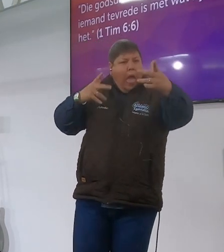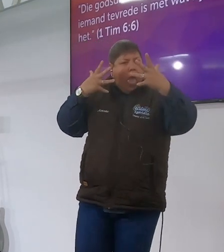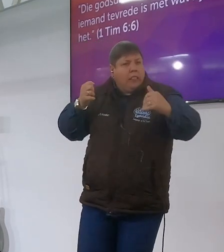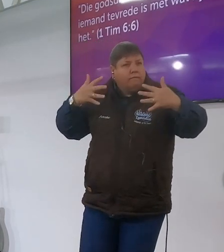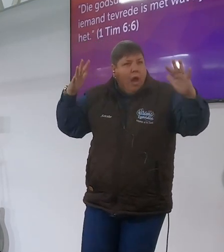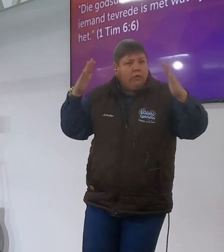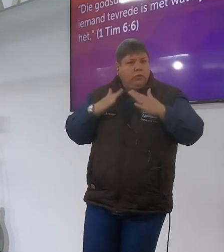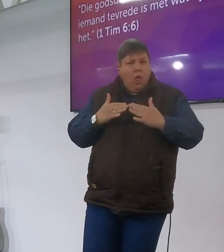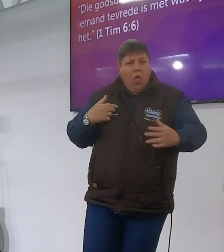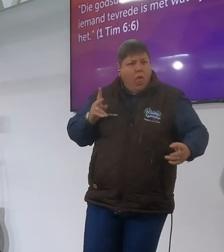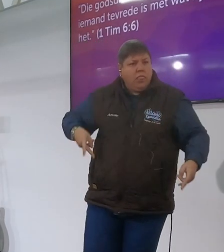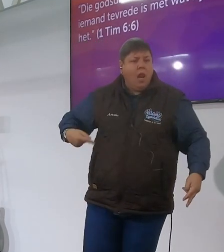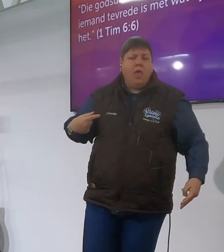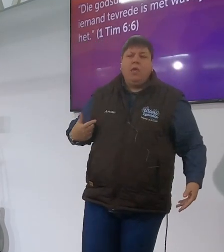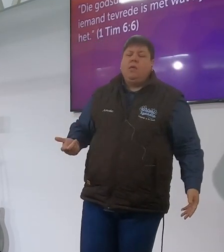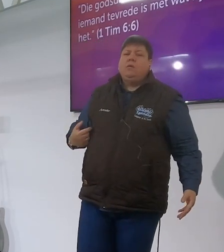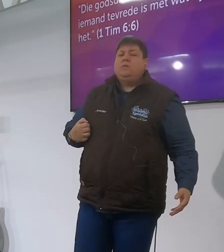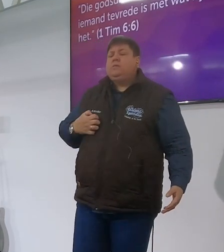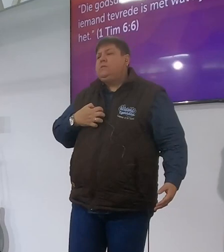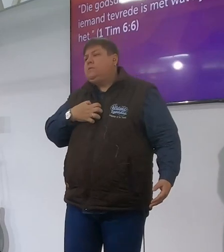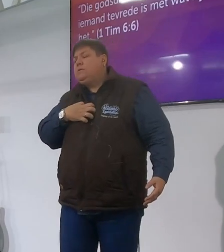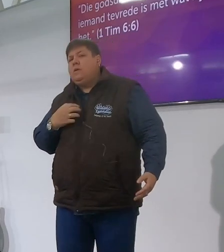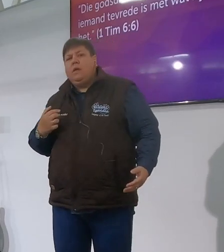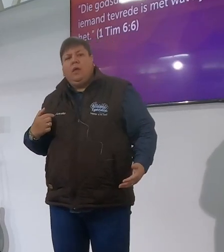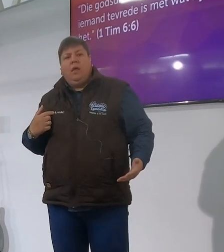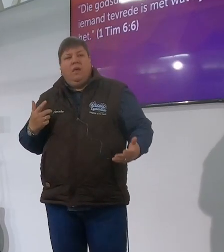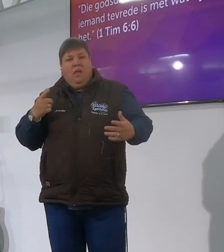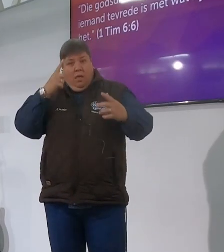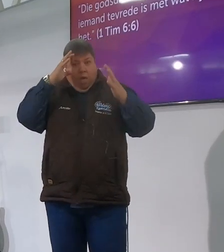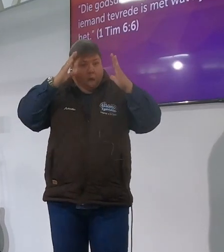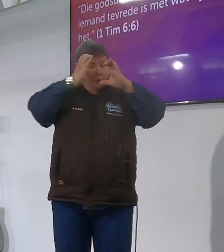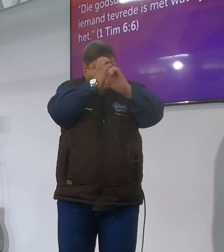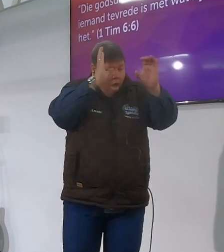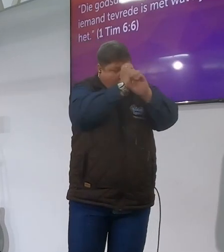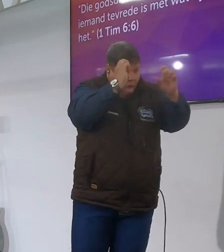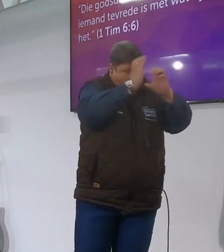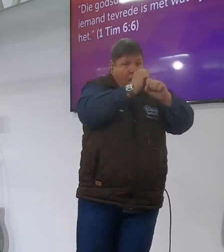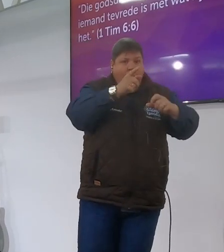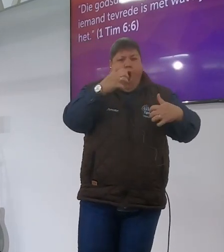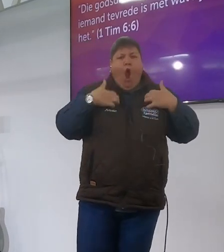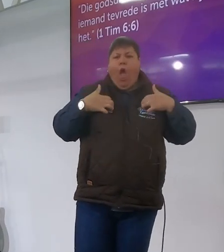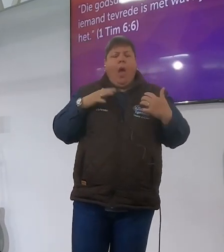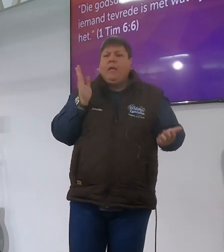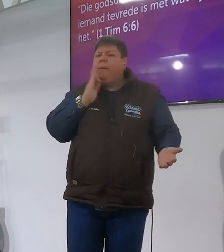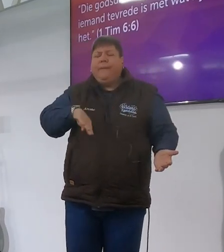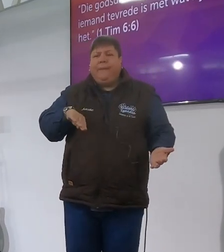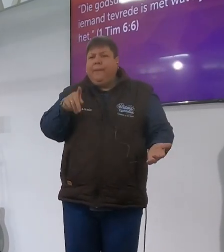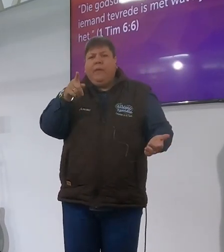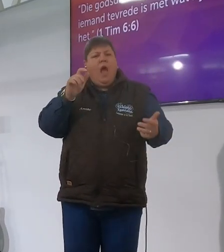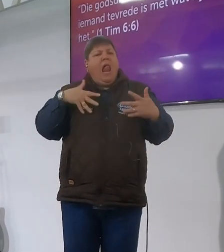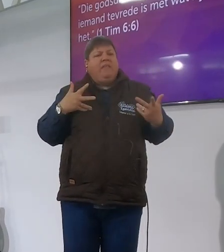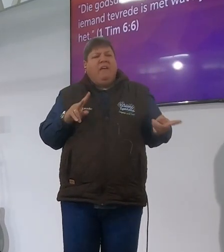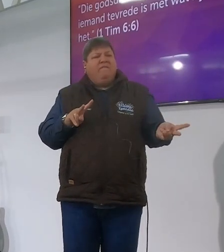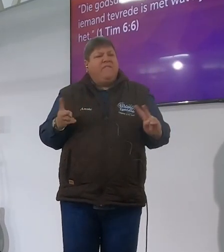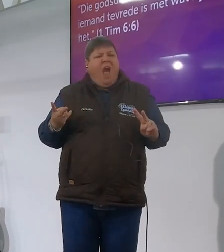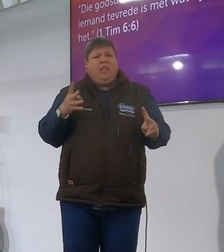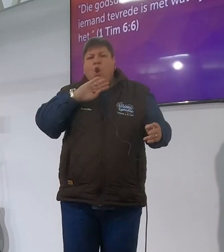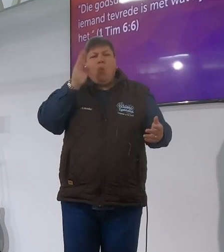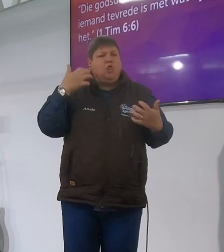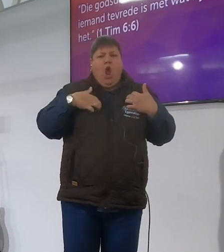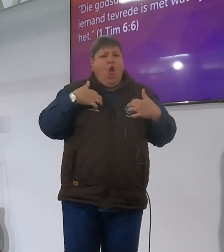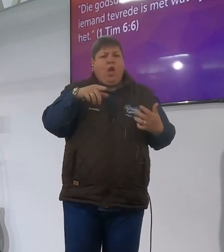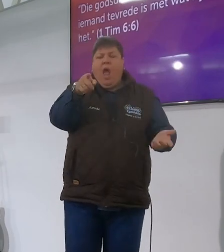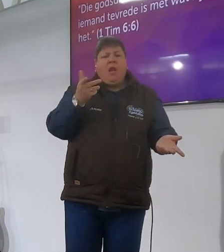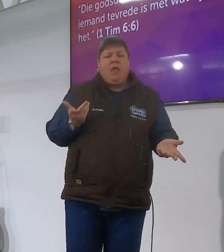gehaad het as ek maar net iets kon gehaad het dan sê dit beter gegaan het met my hoerie das niks das niks wat jy kan verander in jou leven tevrede gaan maak